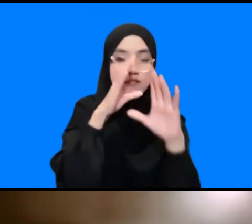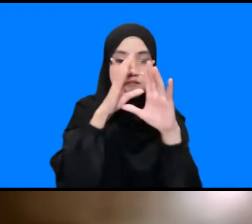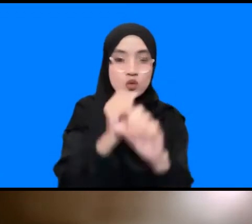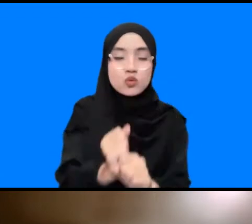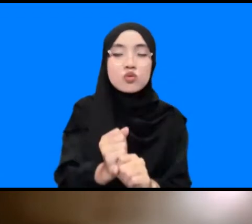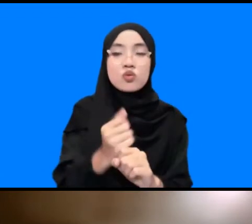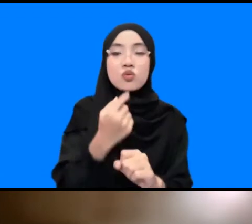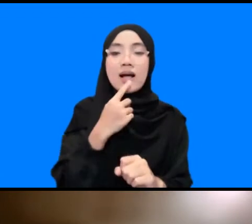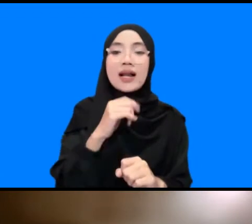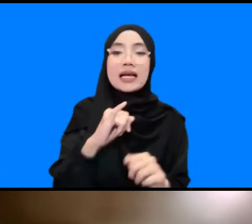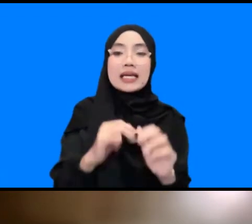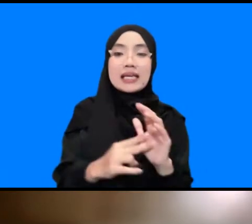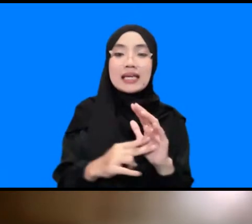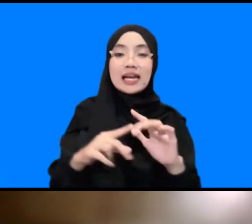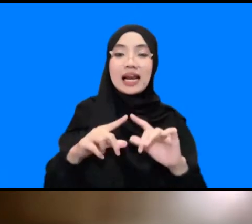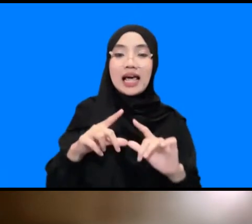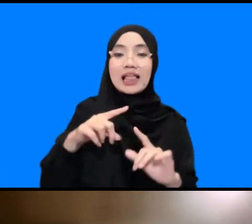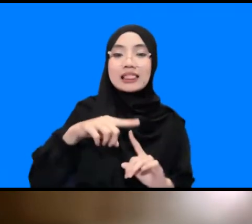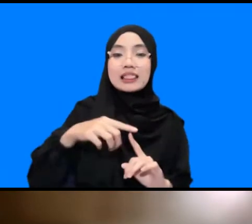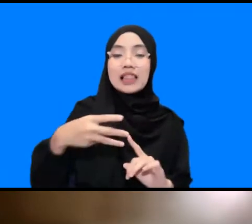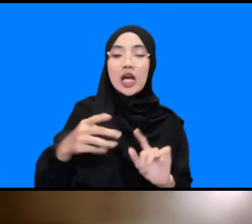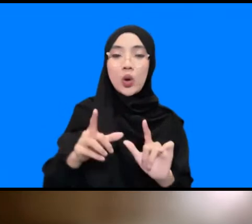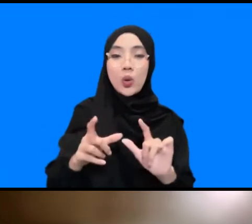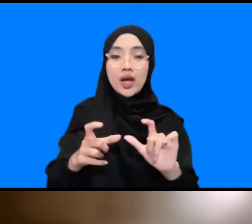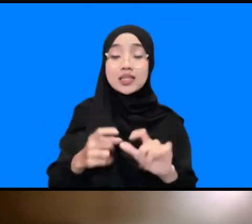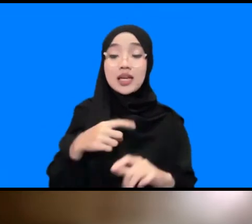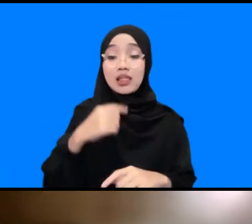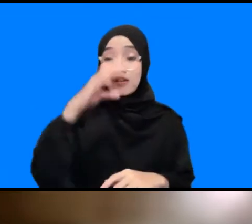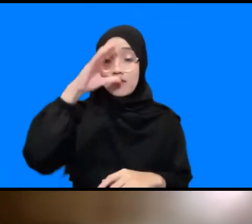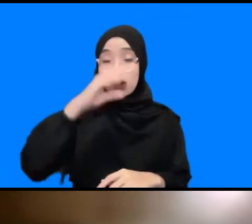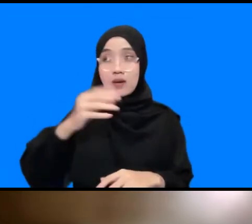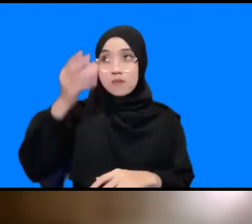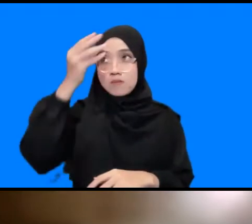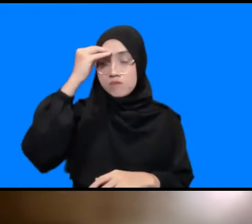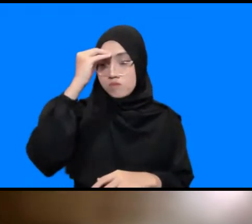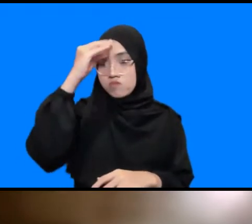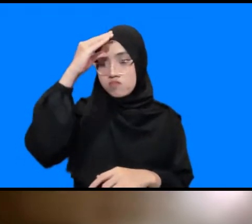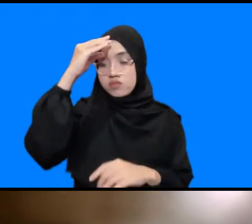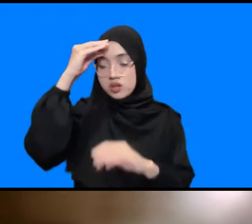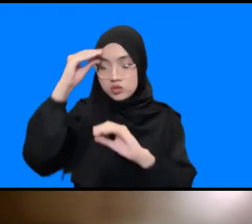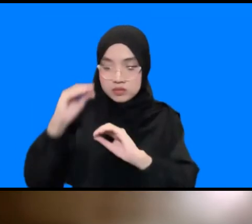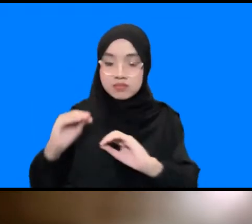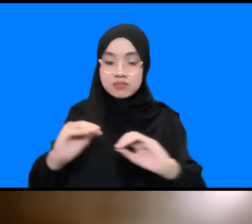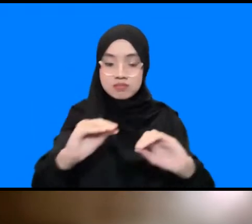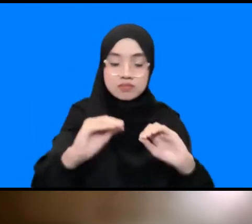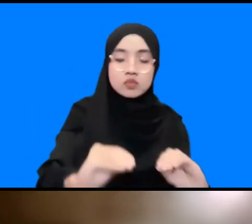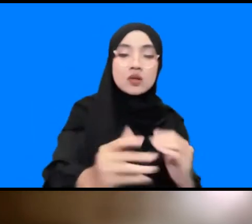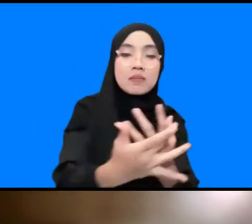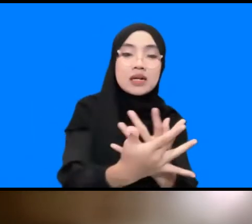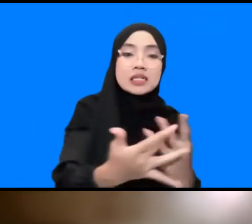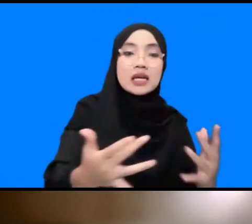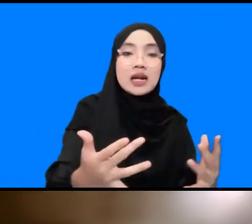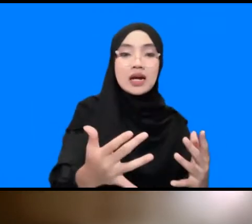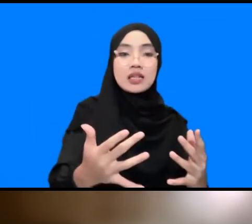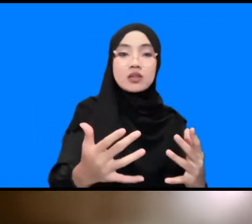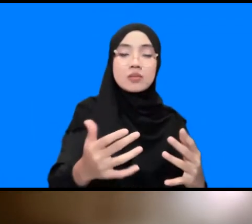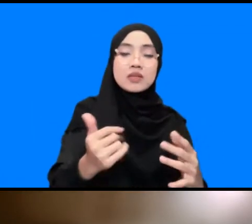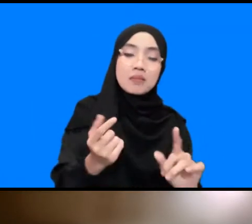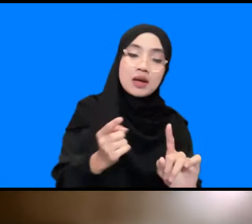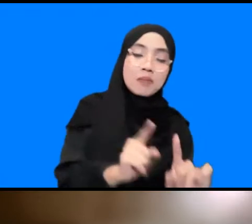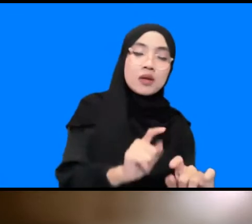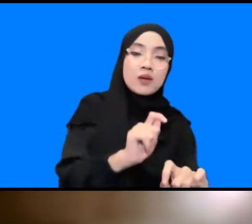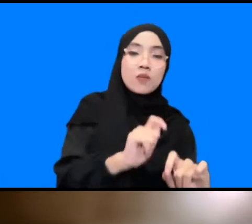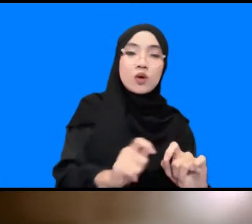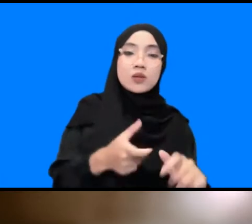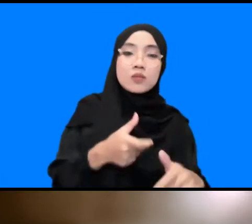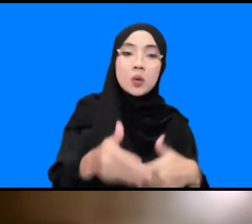apa yang kita ketahui tentang INA TWS itu akan menjadi bahan edukasi kepada masyarakat dan juga dalam menampi masyarakat membuat prosedur